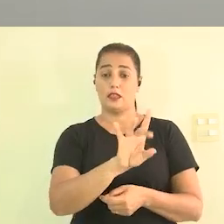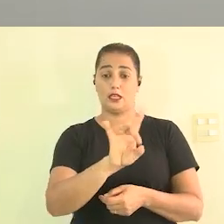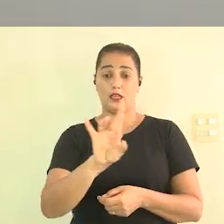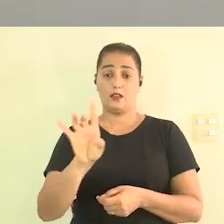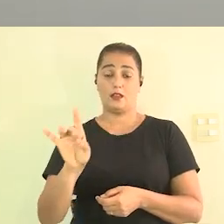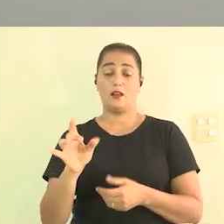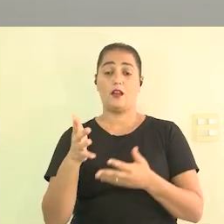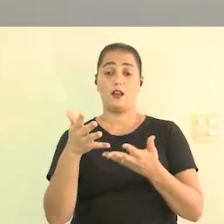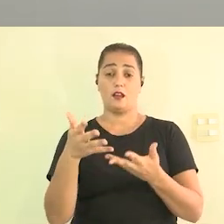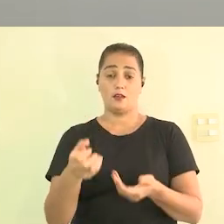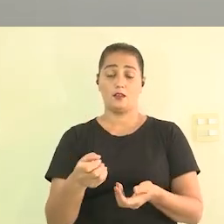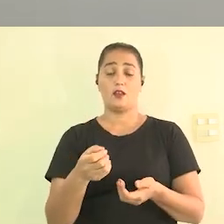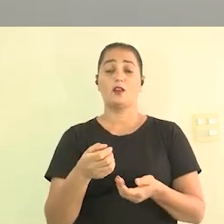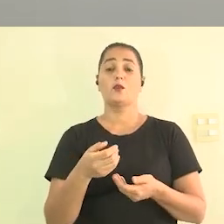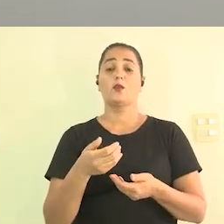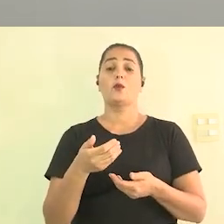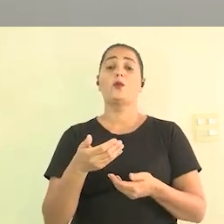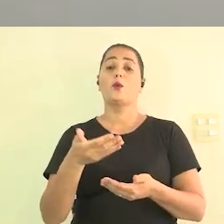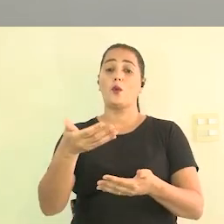importante